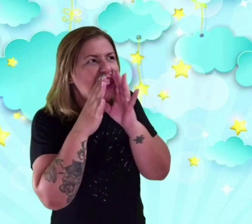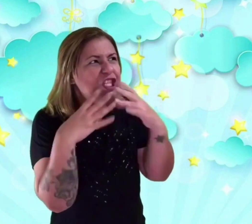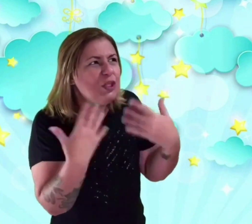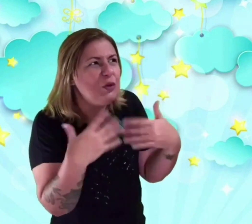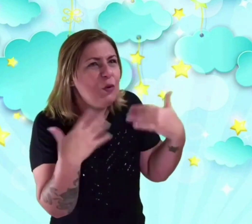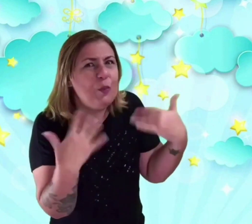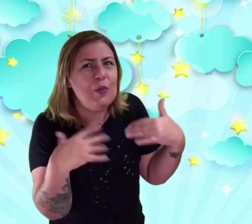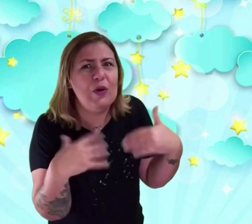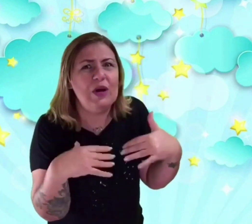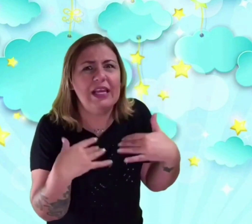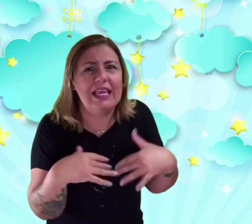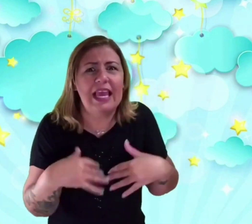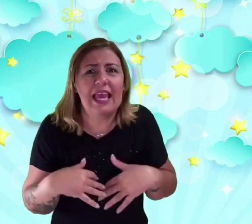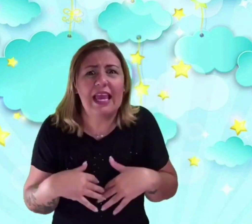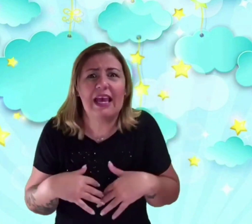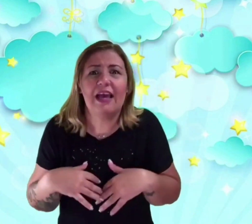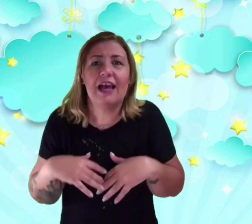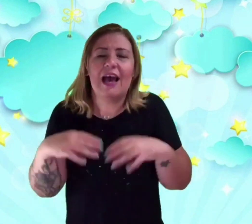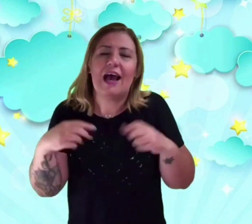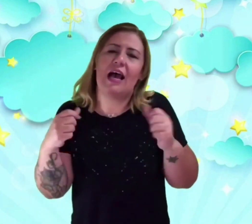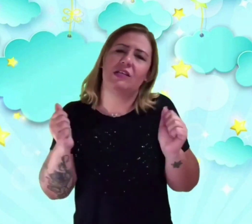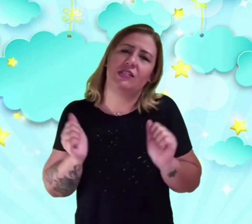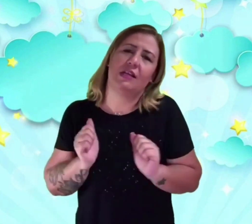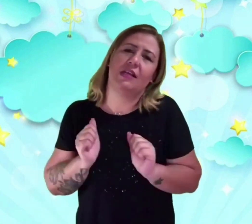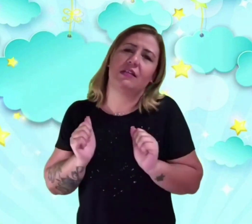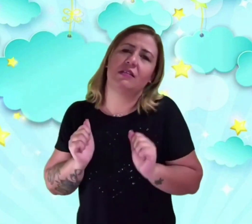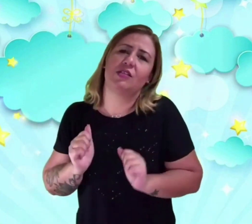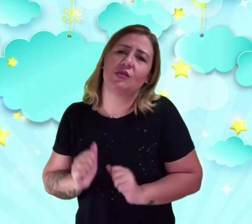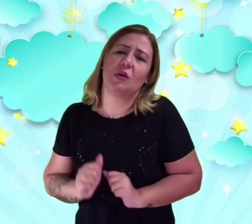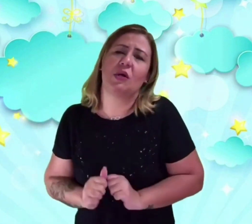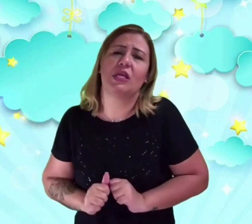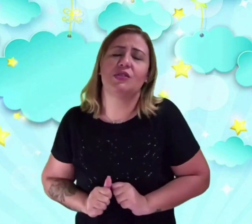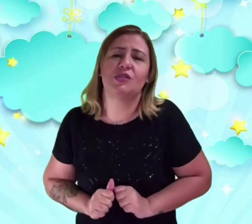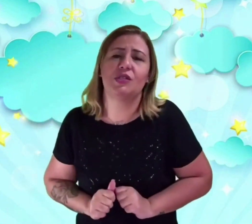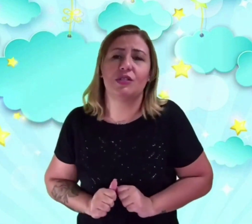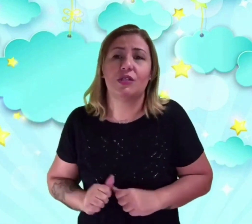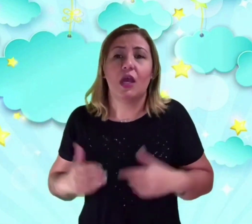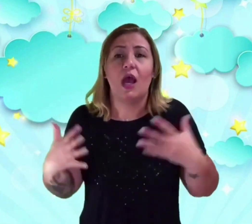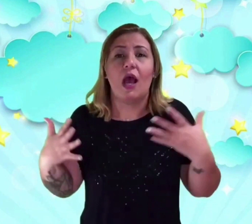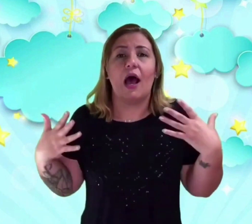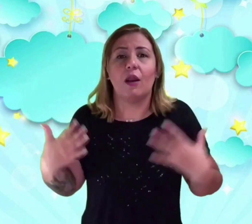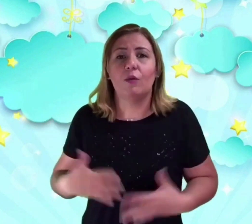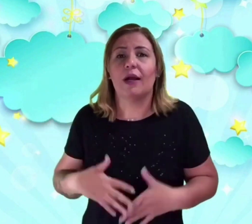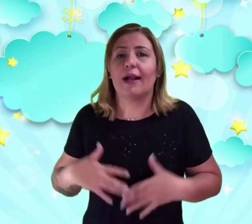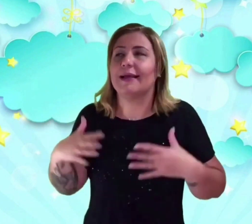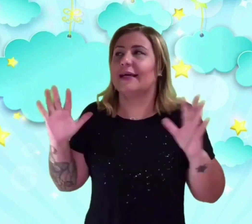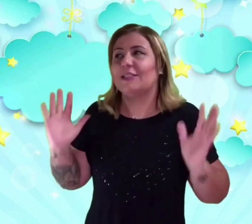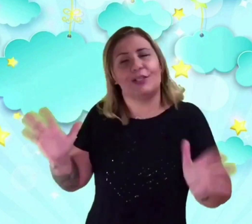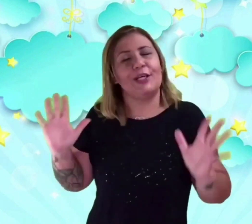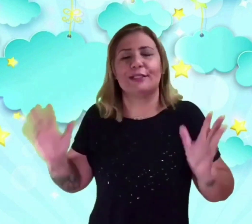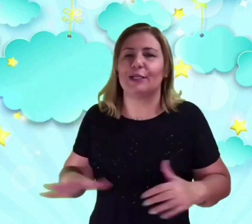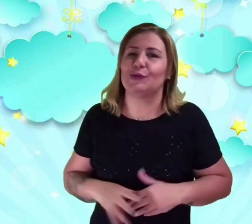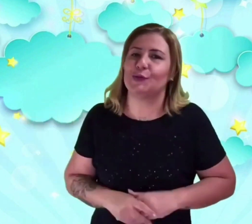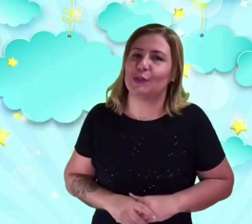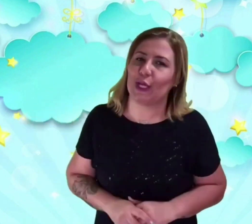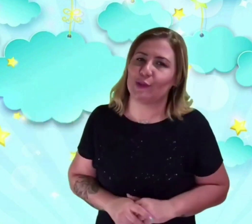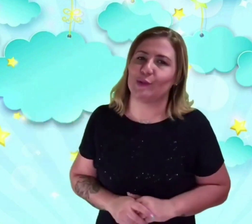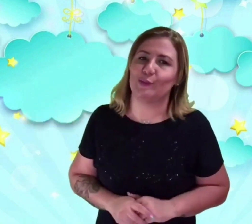Castigo? Por quê? A estrela tristonha diz. A lua cada dia está de um jeito.